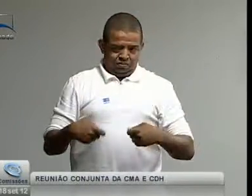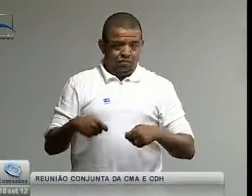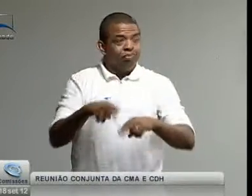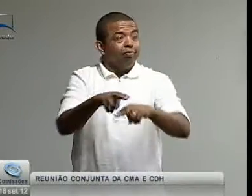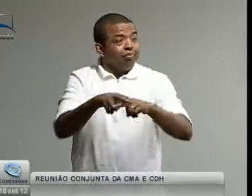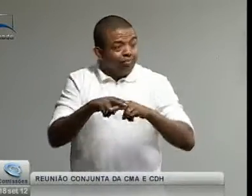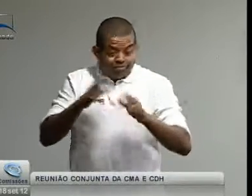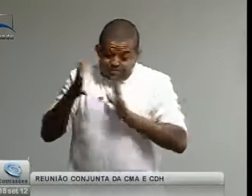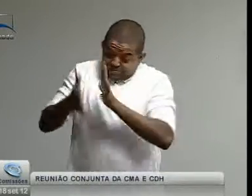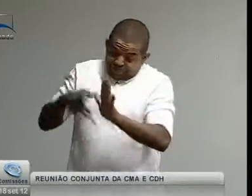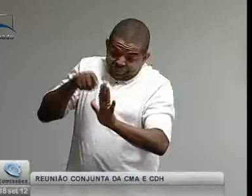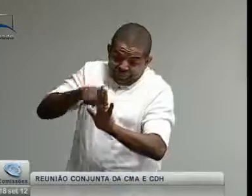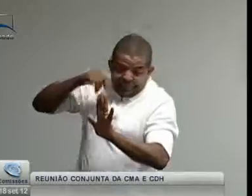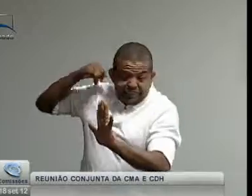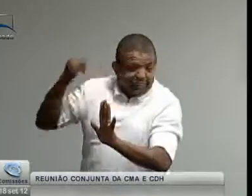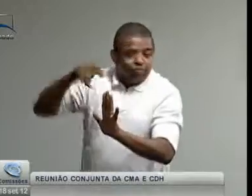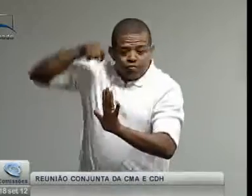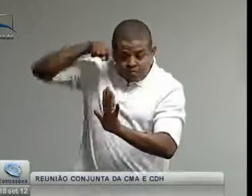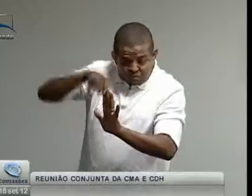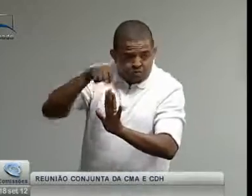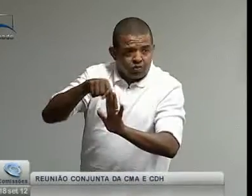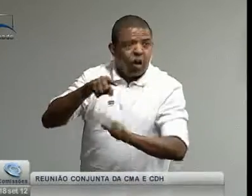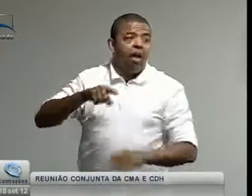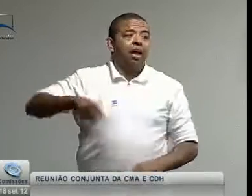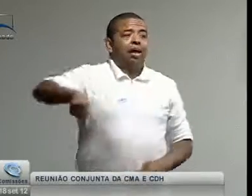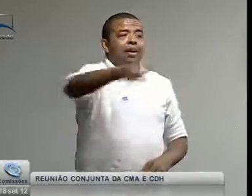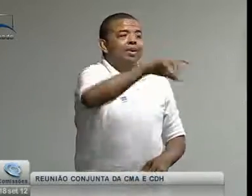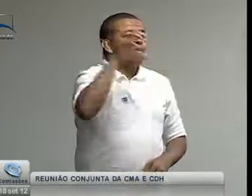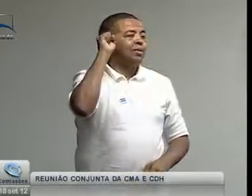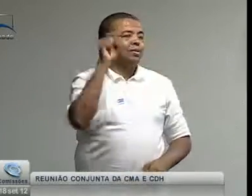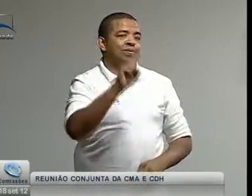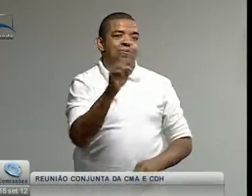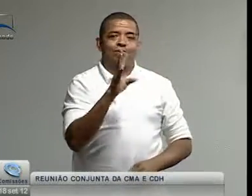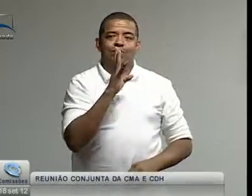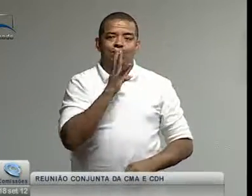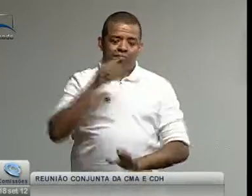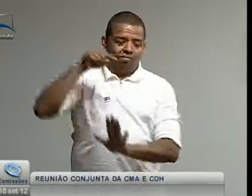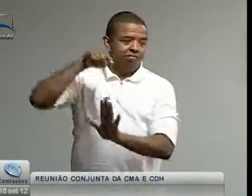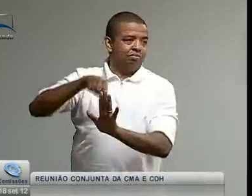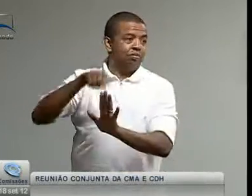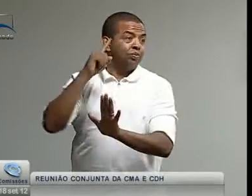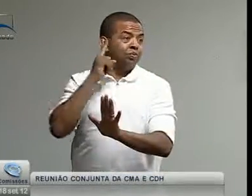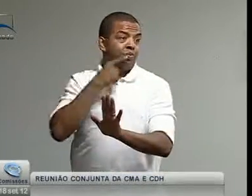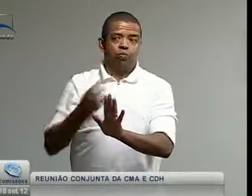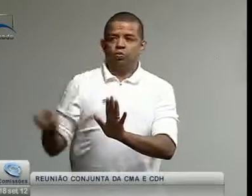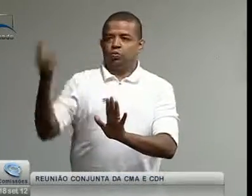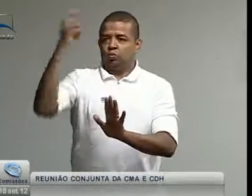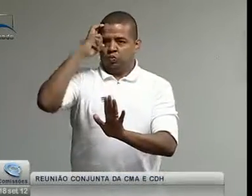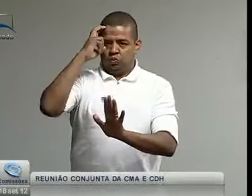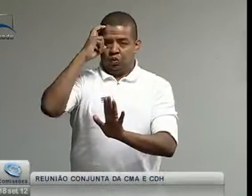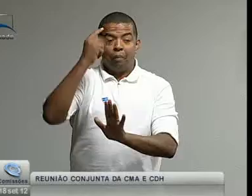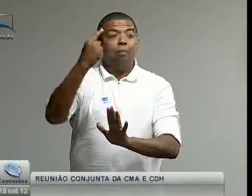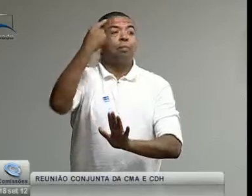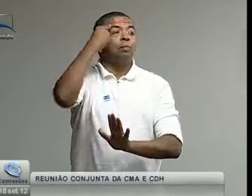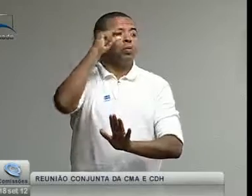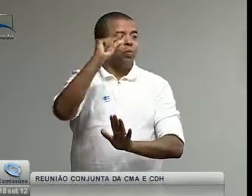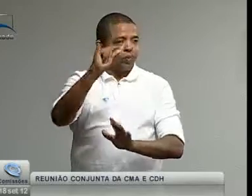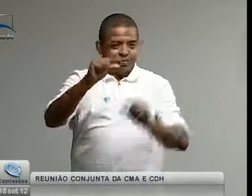diminuir. Por esse motivo, quero destacar a importância da língua de sinais para vocês, ouvintes que não conhecem a importância da cultura